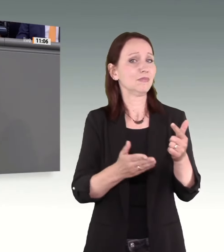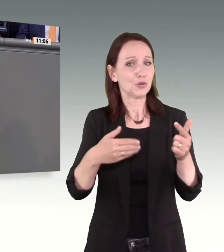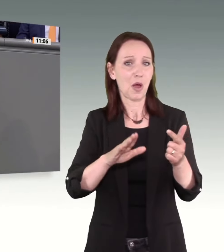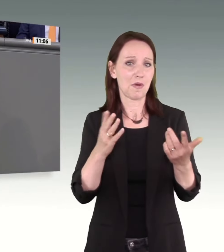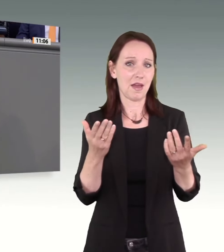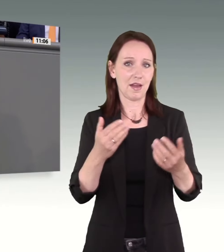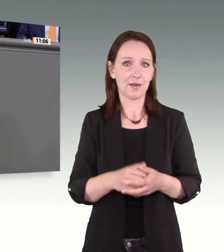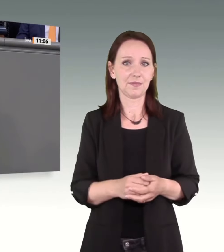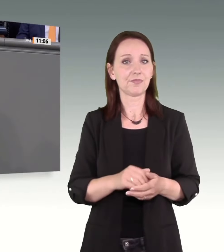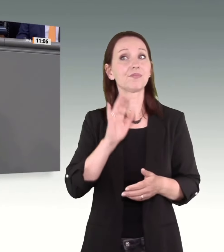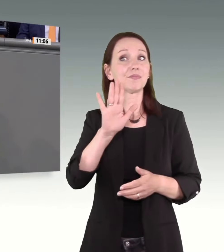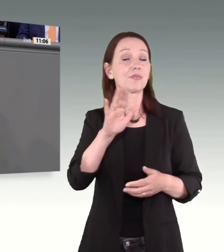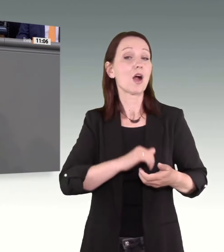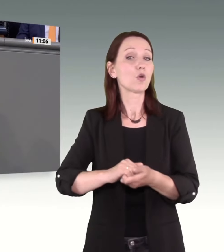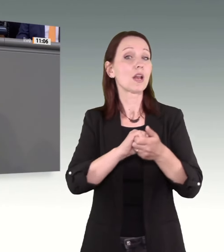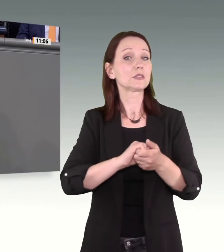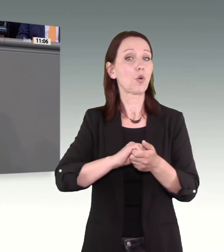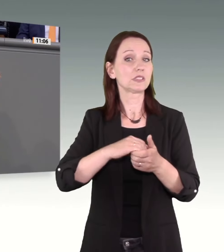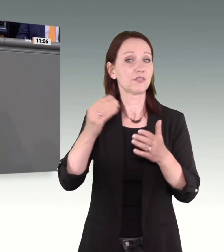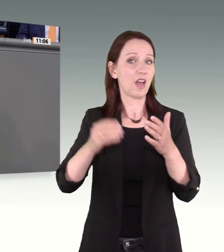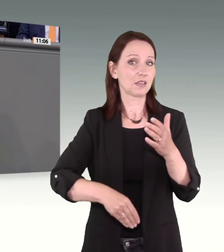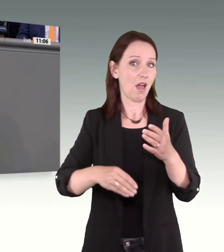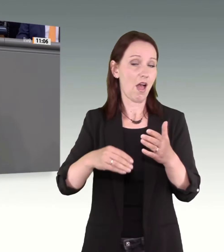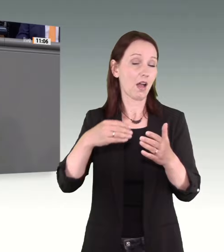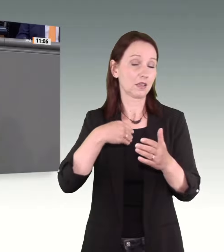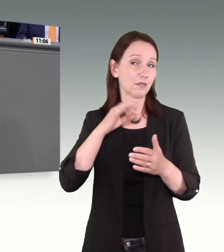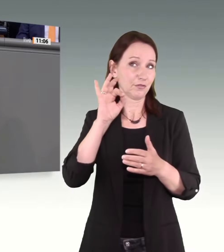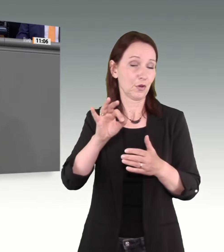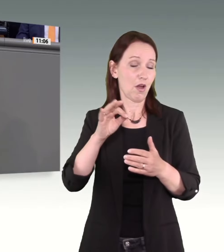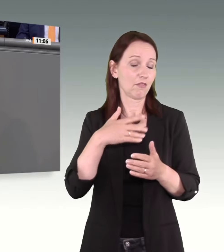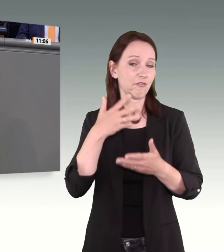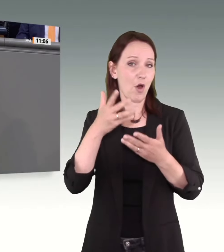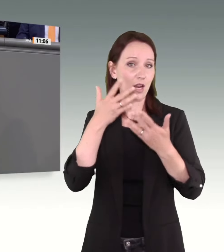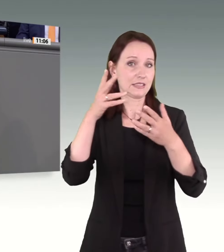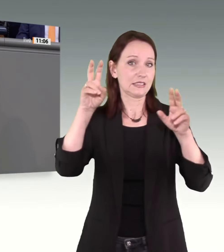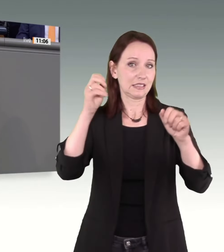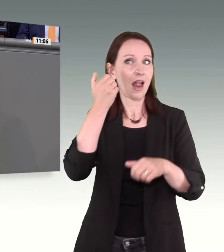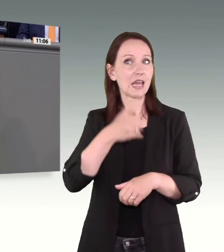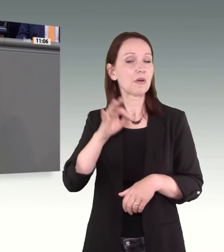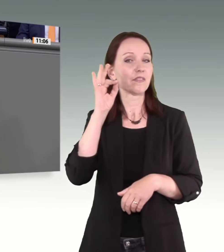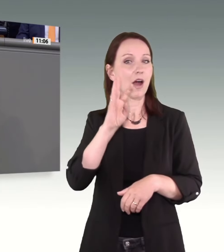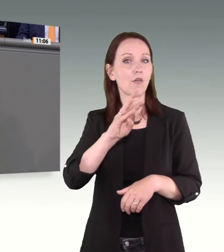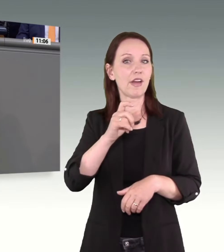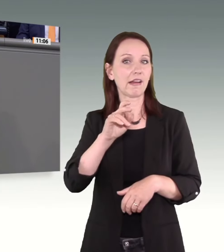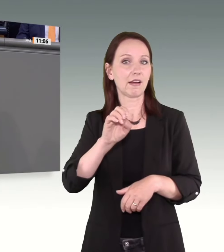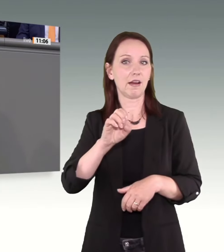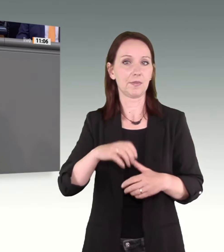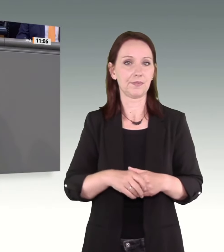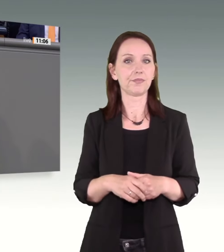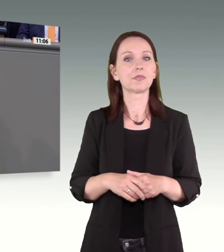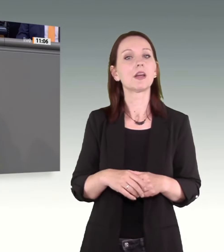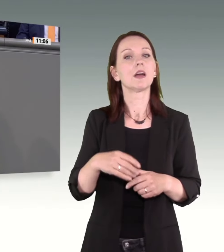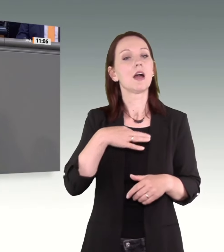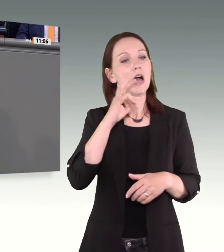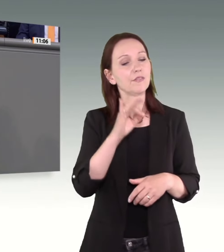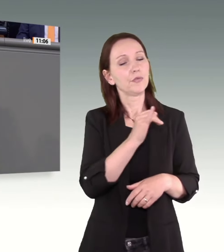Zitat aus Ihrem Koalitionsvertrag vorlesen, liebe Frau Wecke. Wir werden das Recht auf Schutz vor Gewalt für jede Frau und ihre